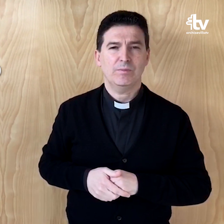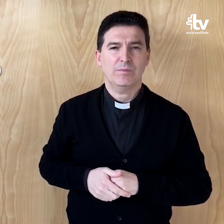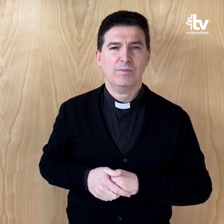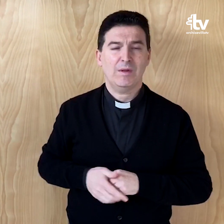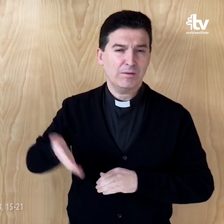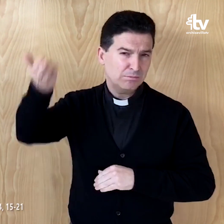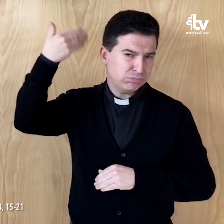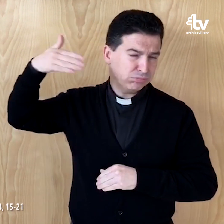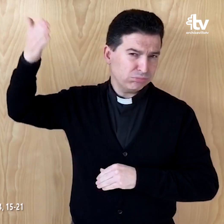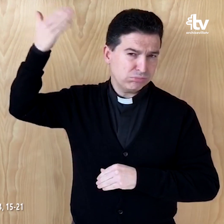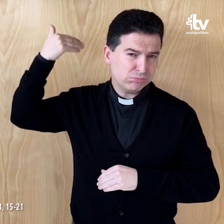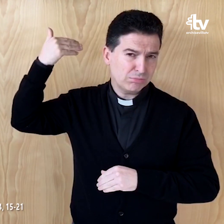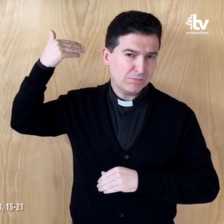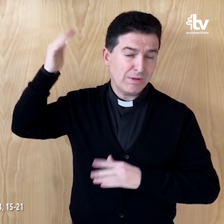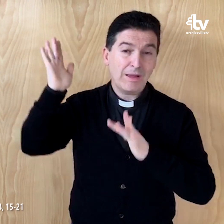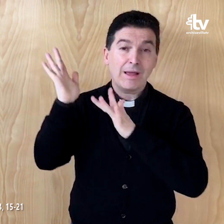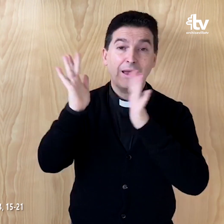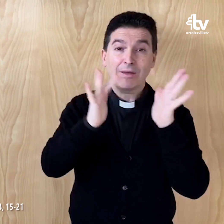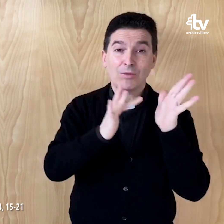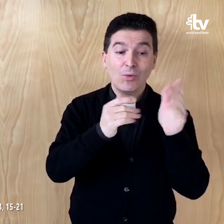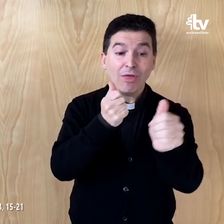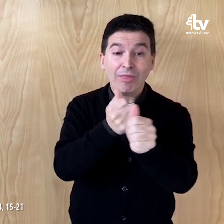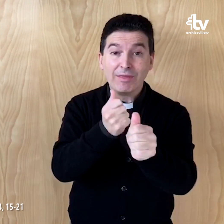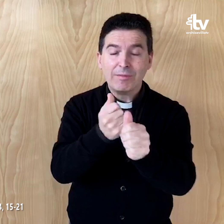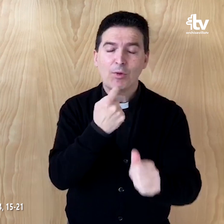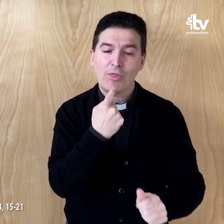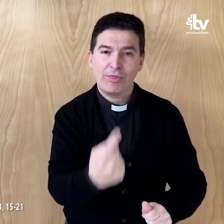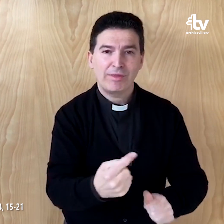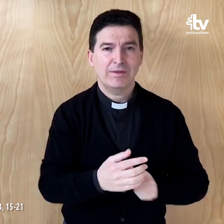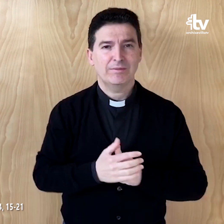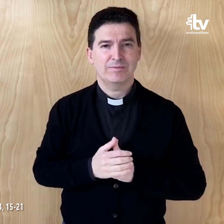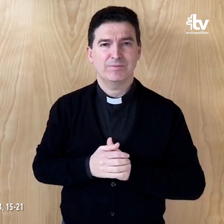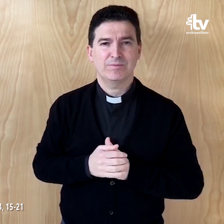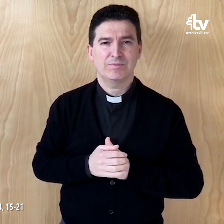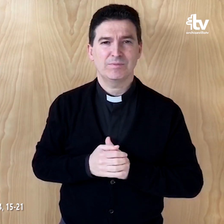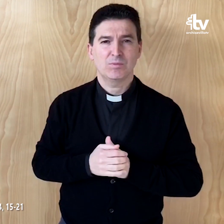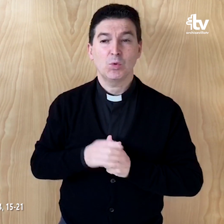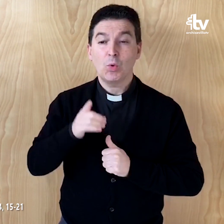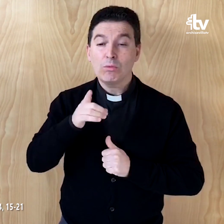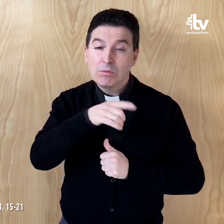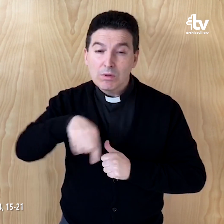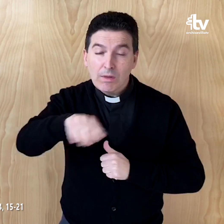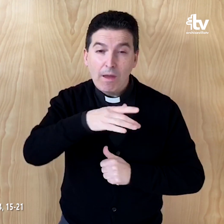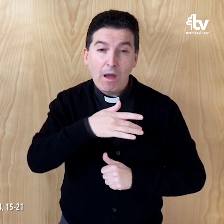En aquel tiempo dijo Jesús a sus discípulos Si me amáis,